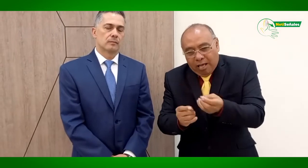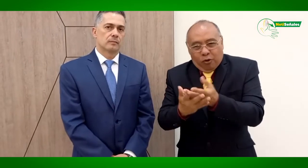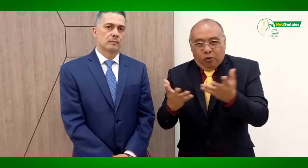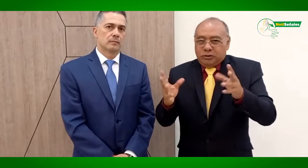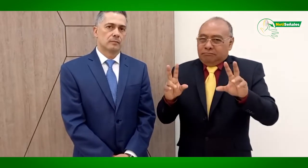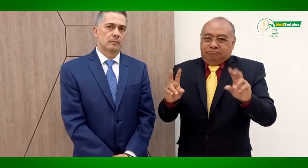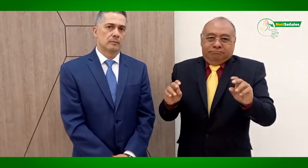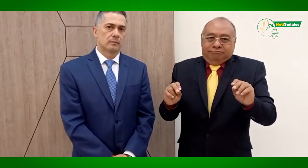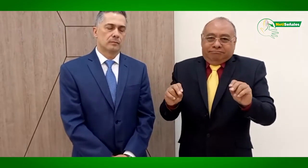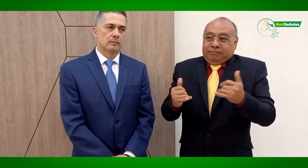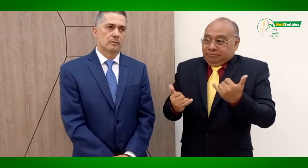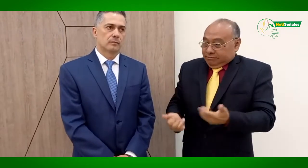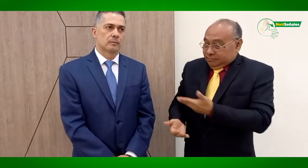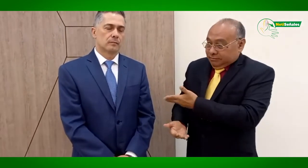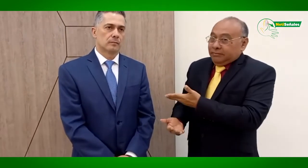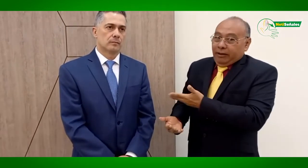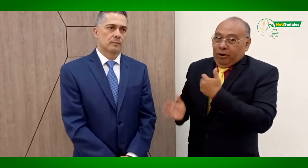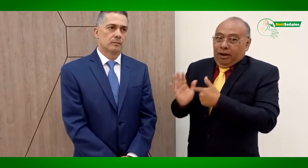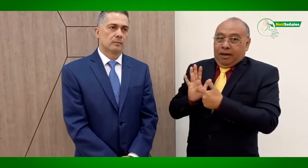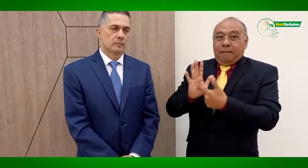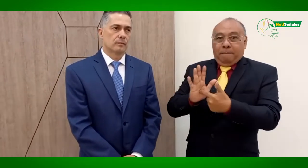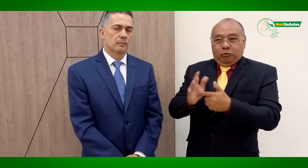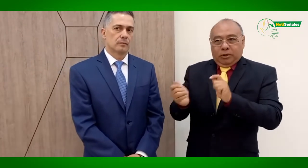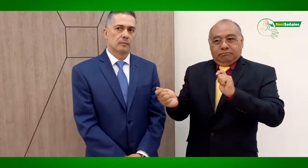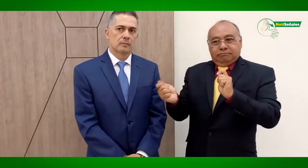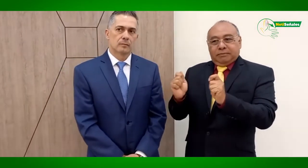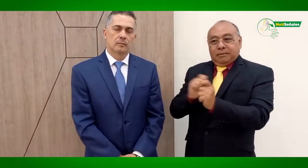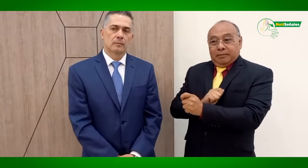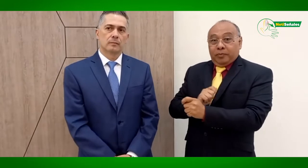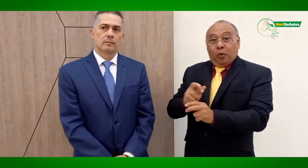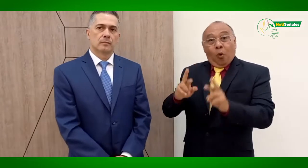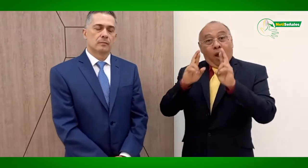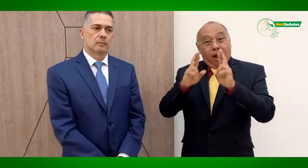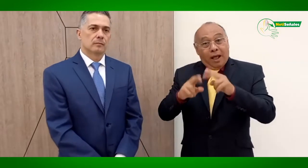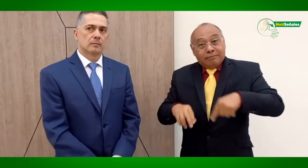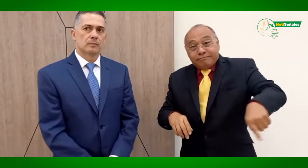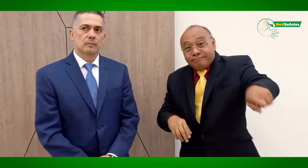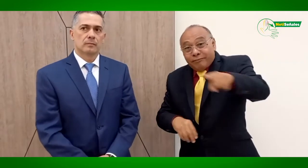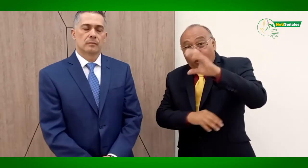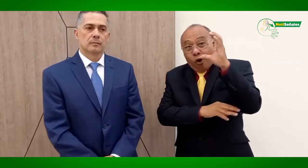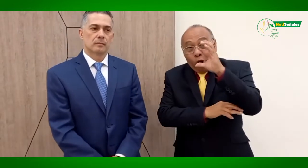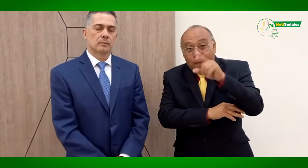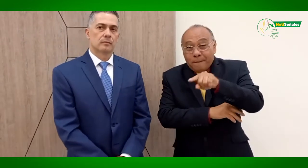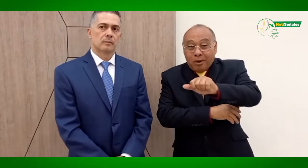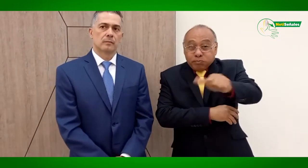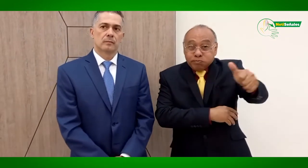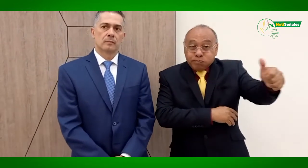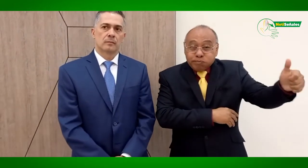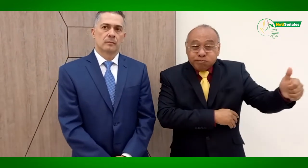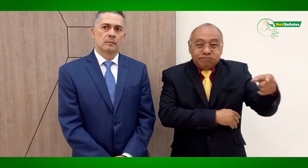podemos, hay que tener un trato preferencial. No, entonces ahora como lo muestra el doctor Gustavo, se están haciendo transformaciones. Ojalá así como en